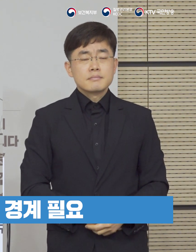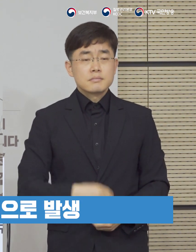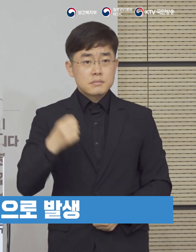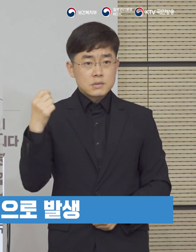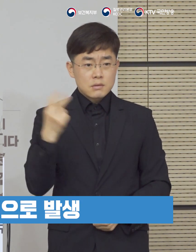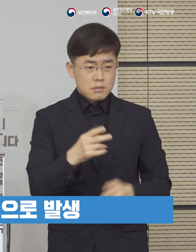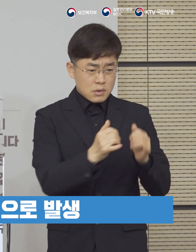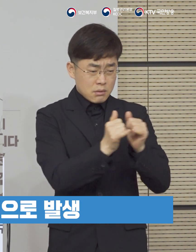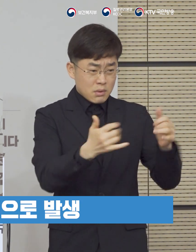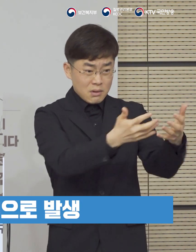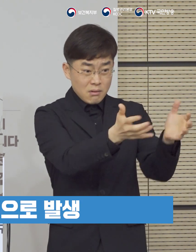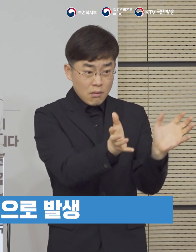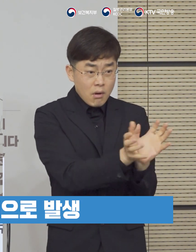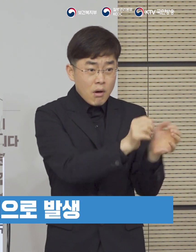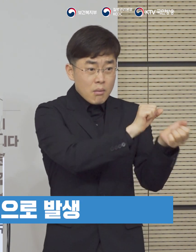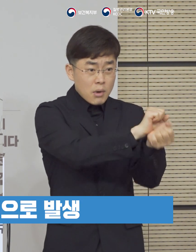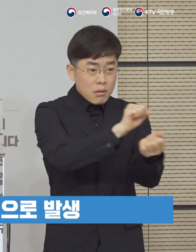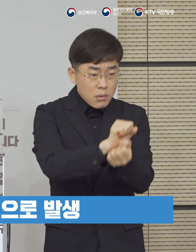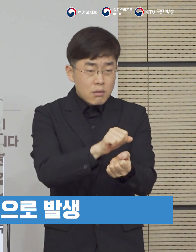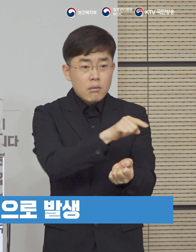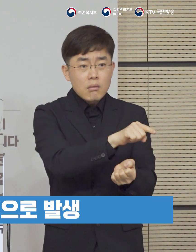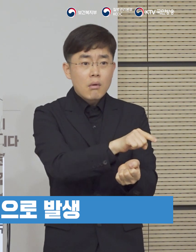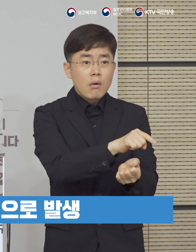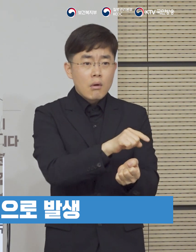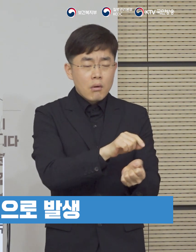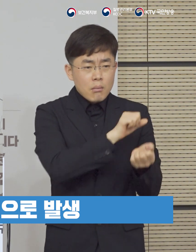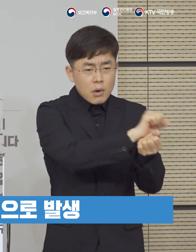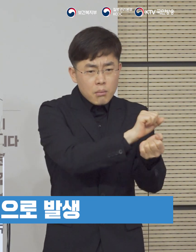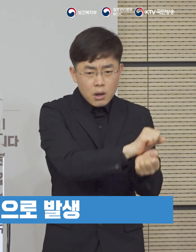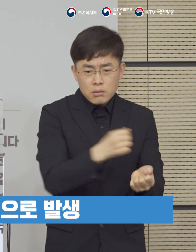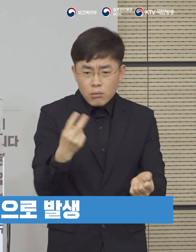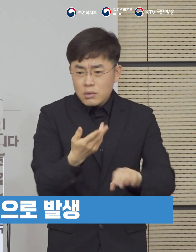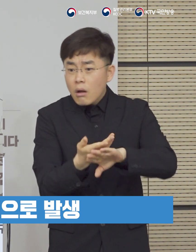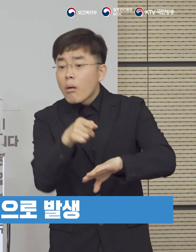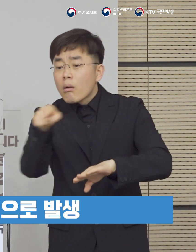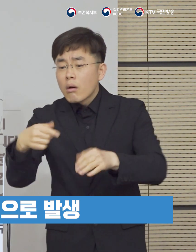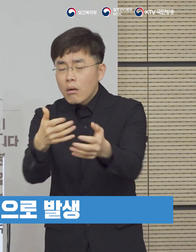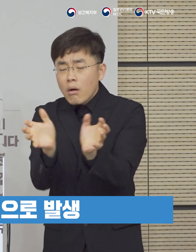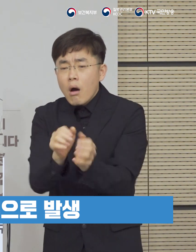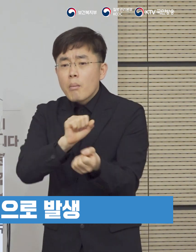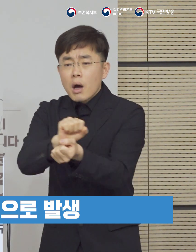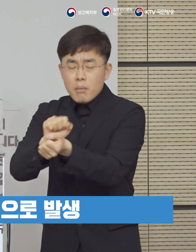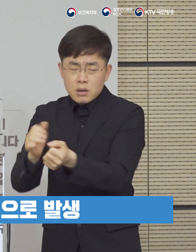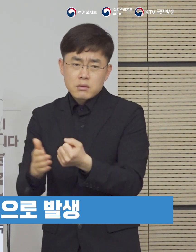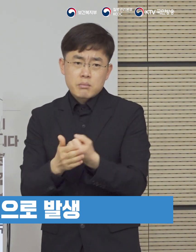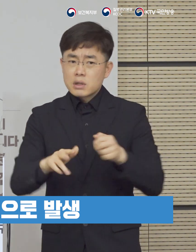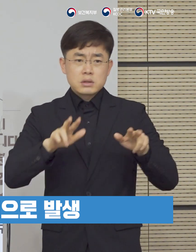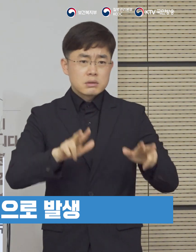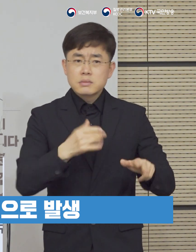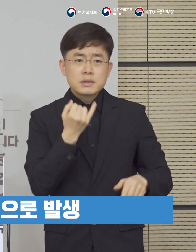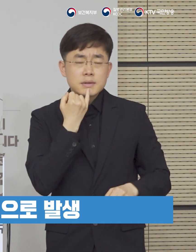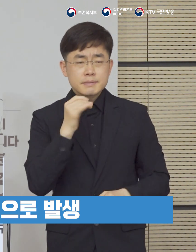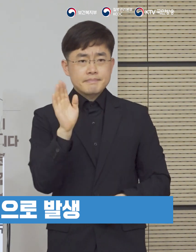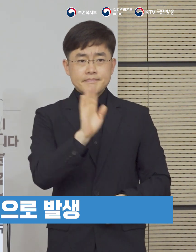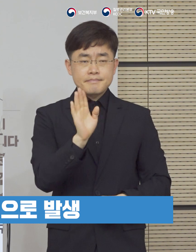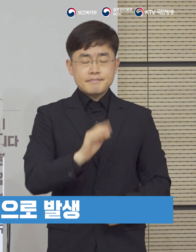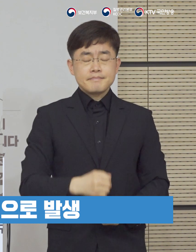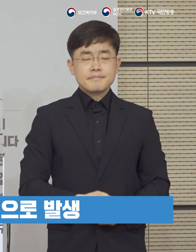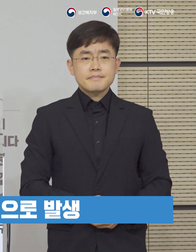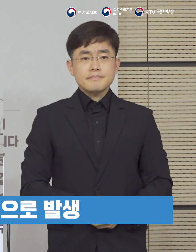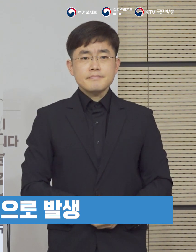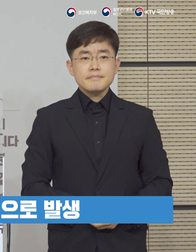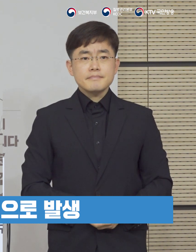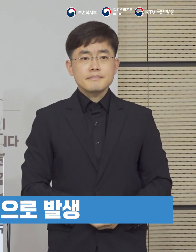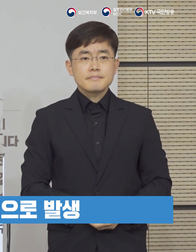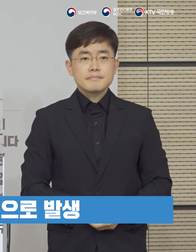또한 집단 감염 사례도 지역사회에서 산발적으로 발생하고 있기에 아직은 안심할 수 있는